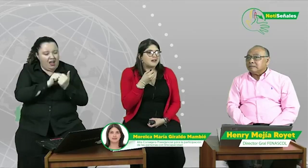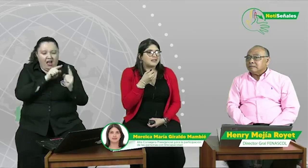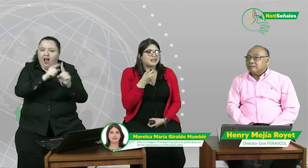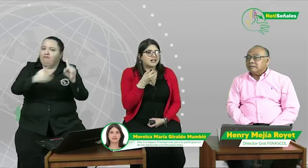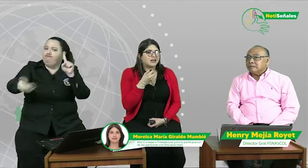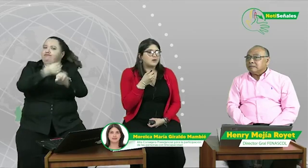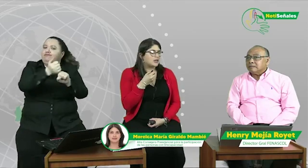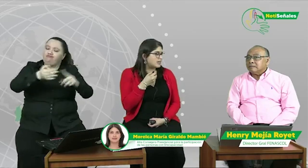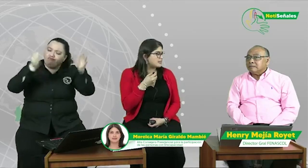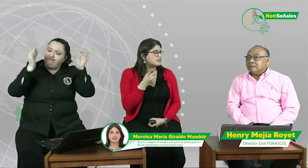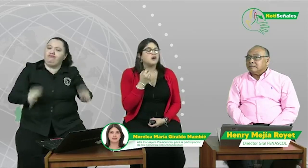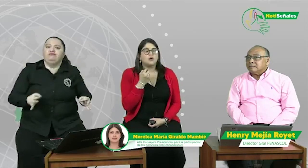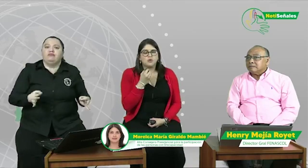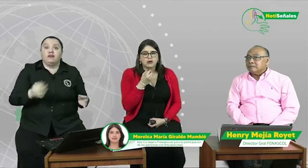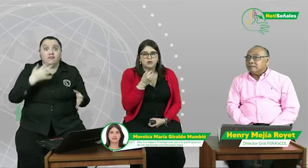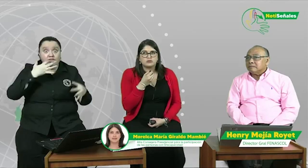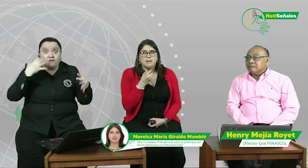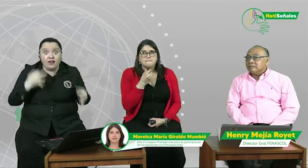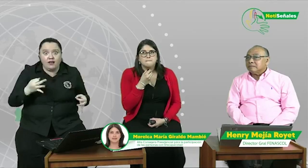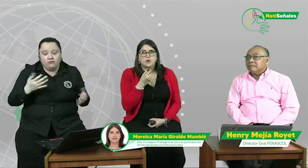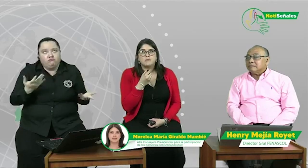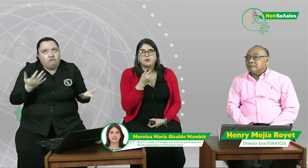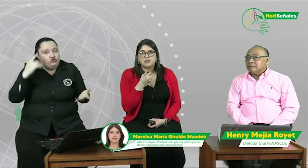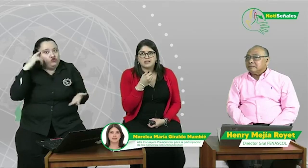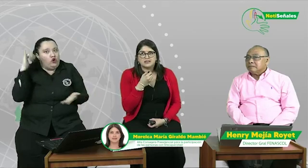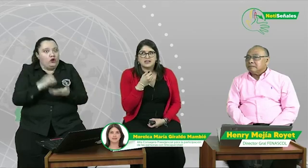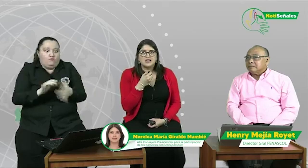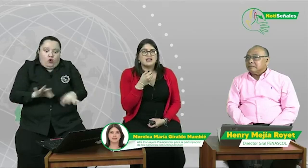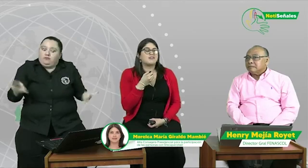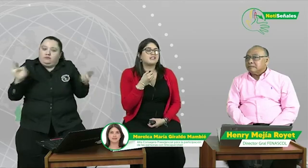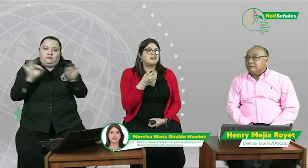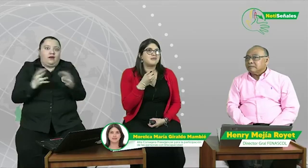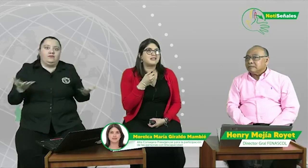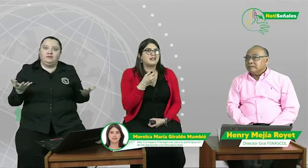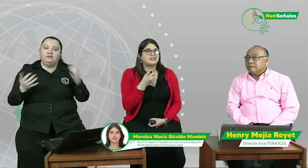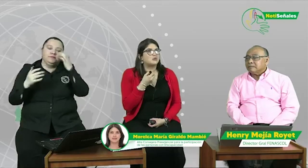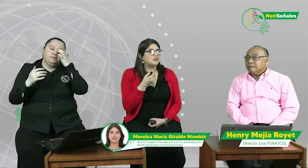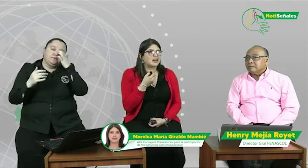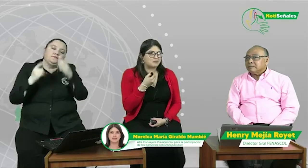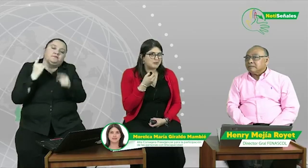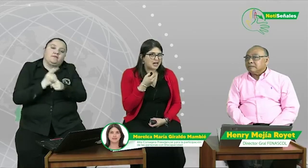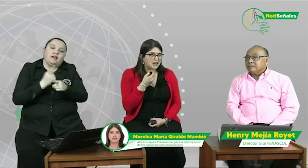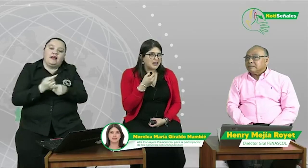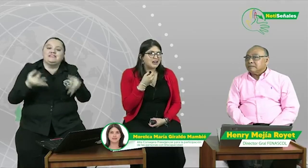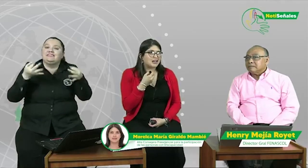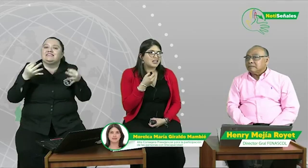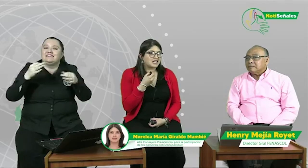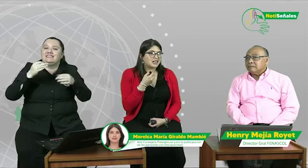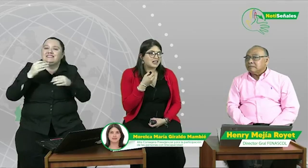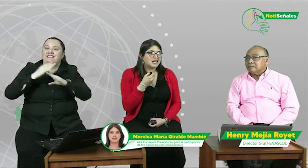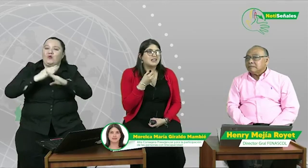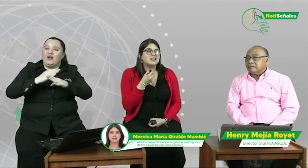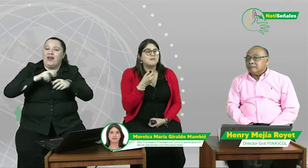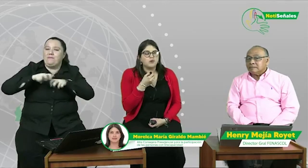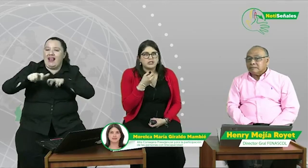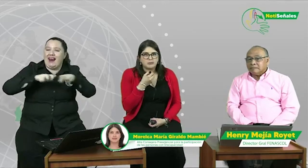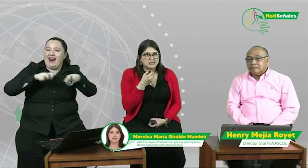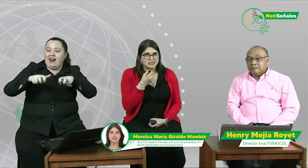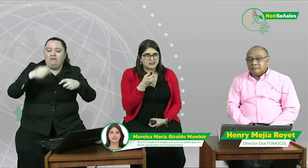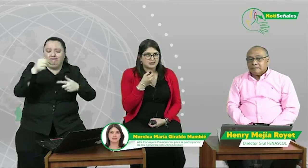creo que es una cosa muy importante. Efectivamente, la seguridad vial requiere de múltiples sentidos.